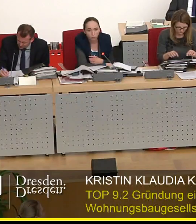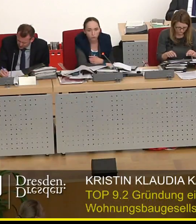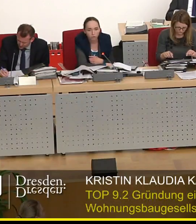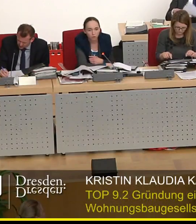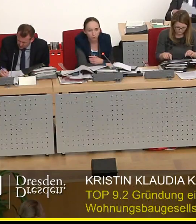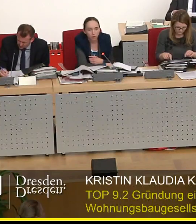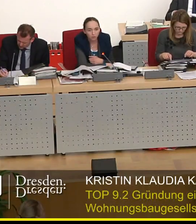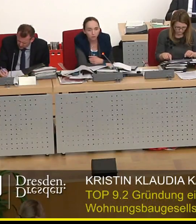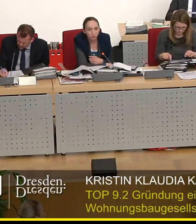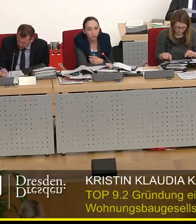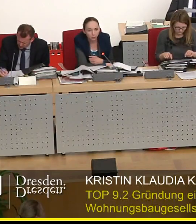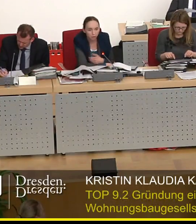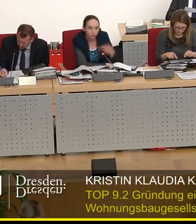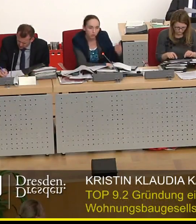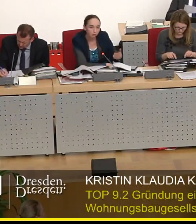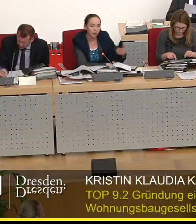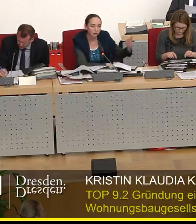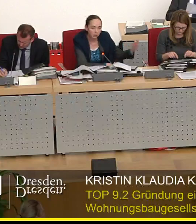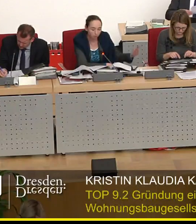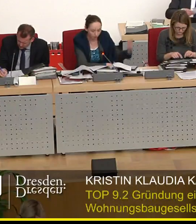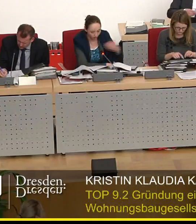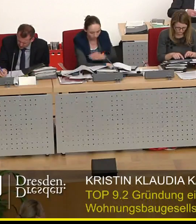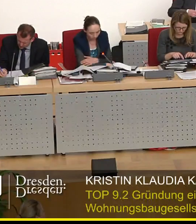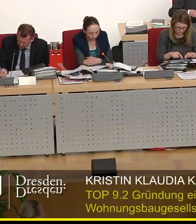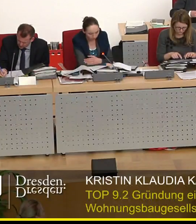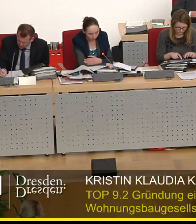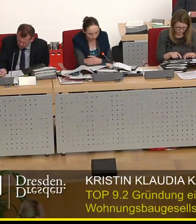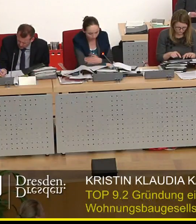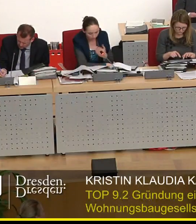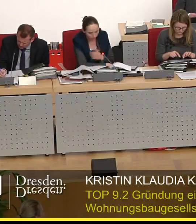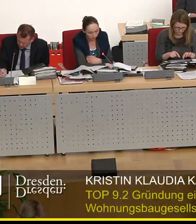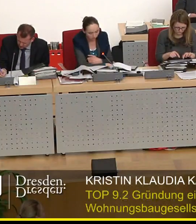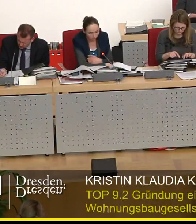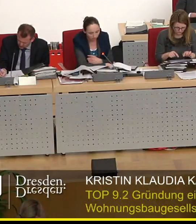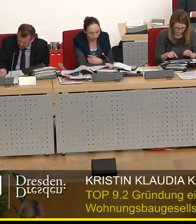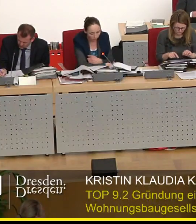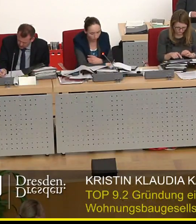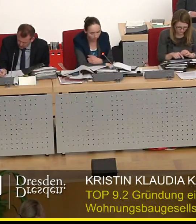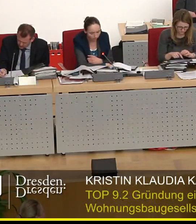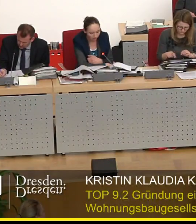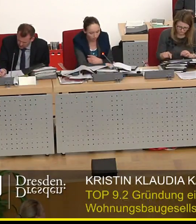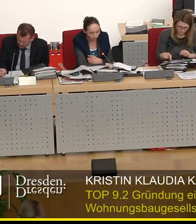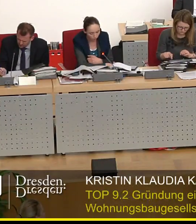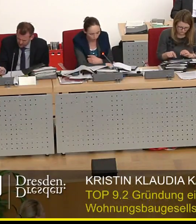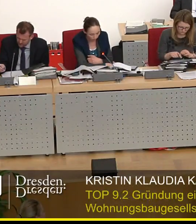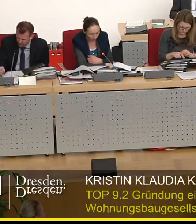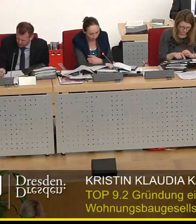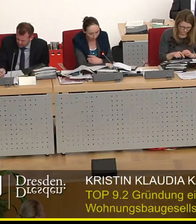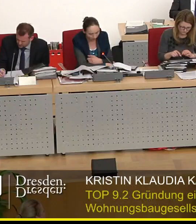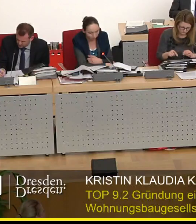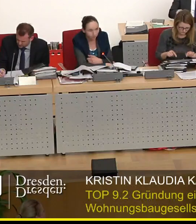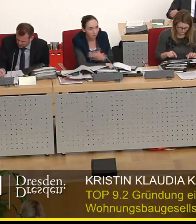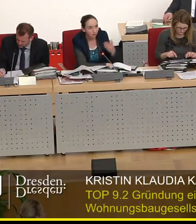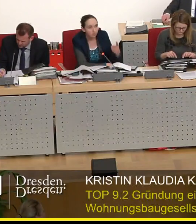Wohnungsunternehmen formal gegründet wird. Bei einer GmbH fällt sozusagen die verbindliche Auskunft